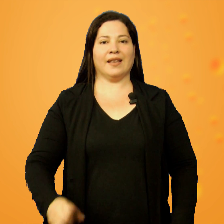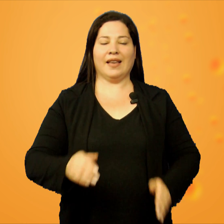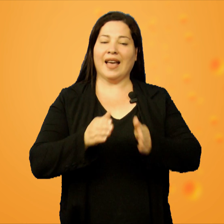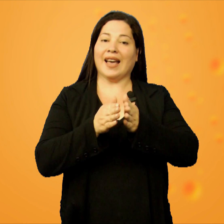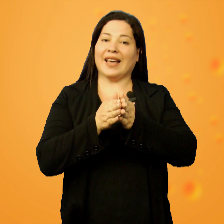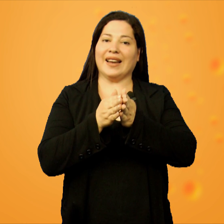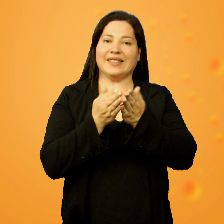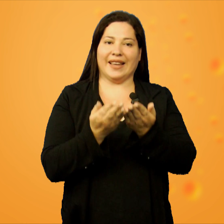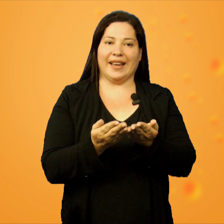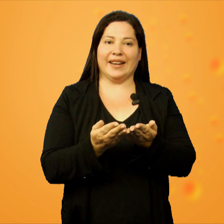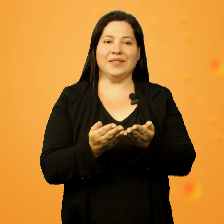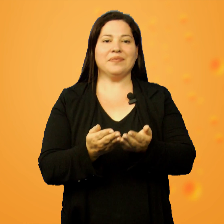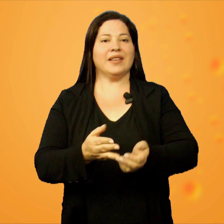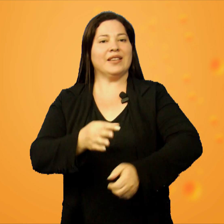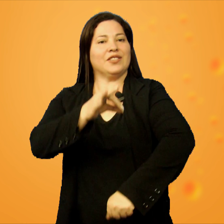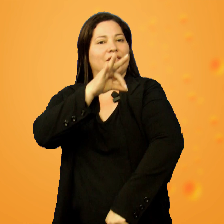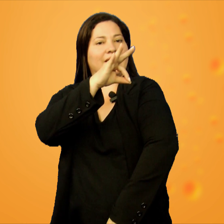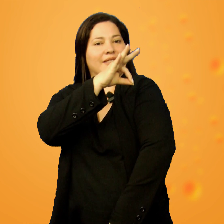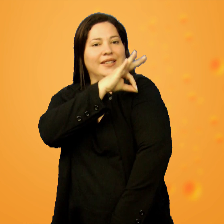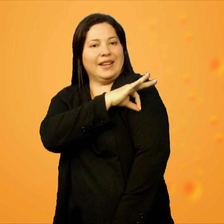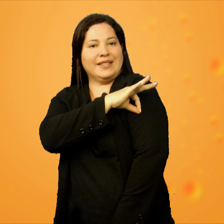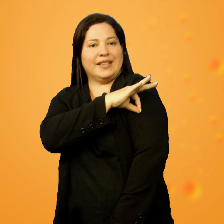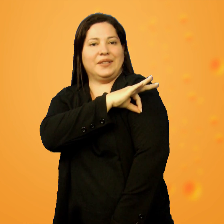Carteira de vacinação.